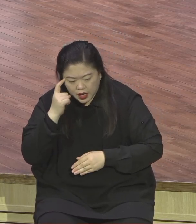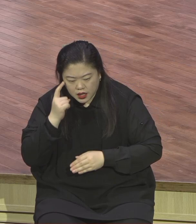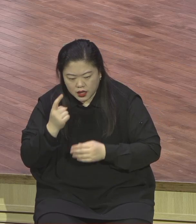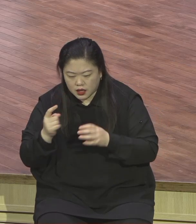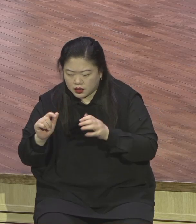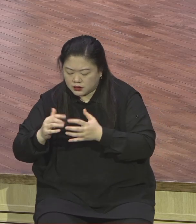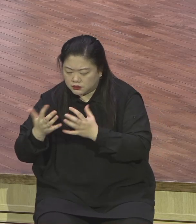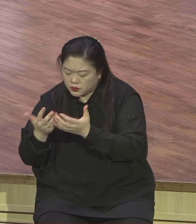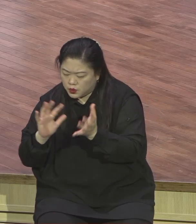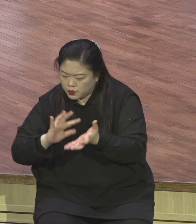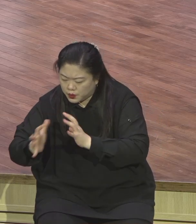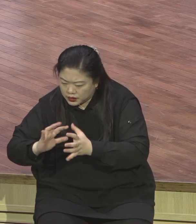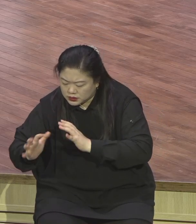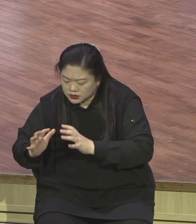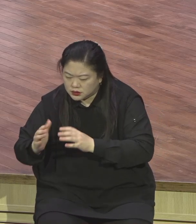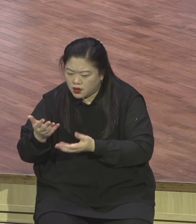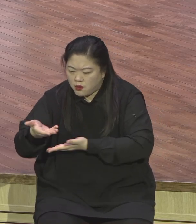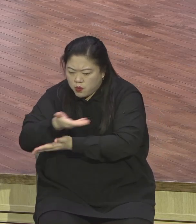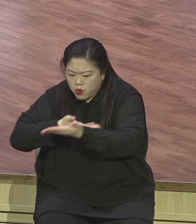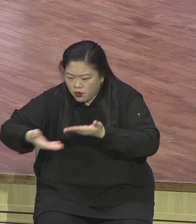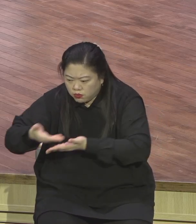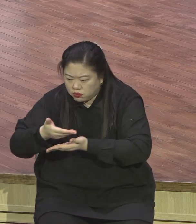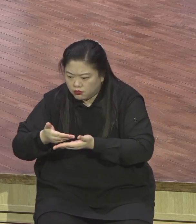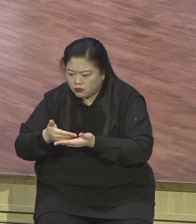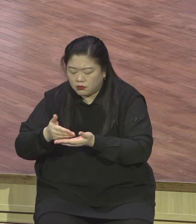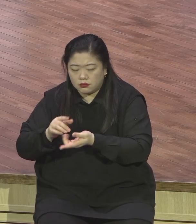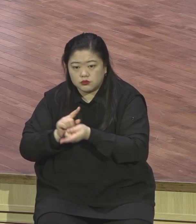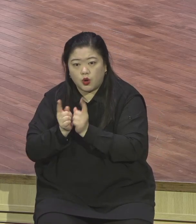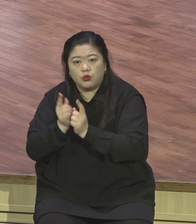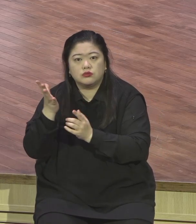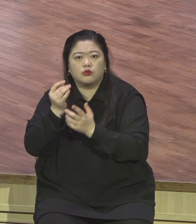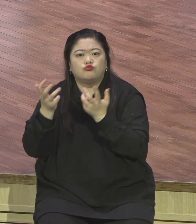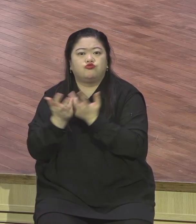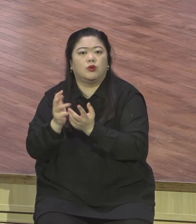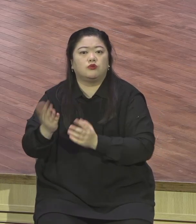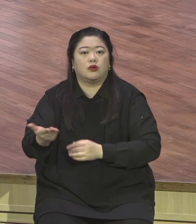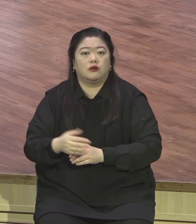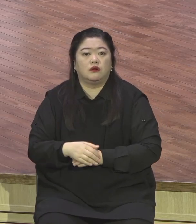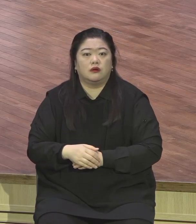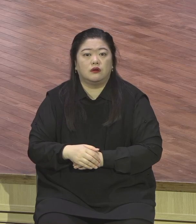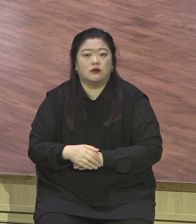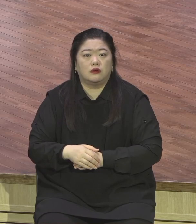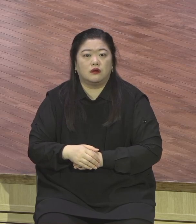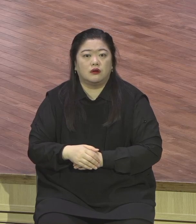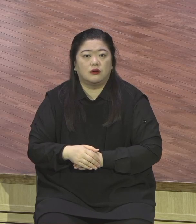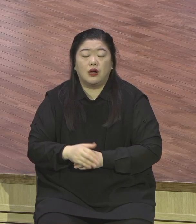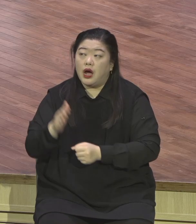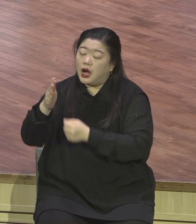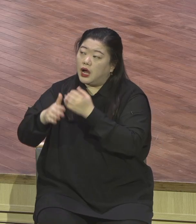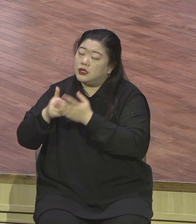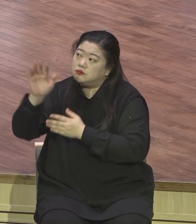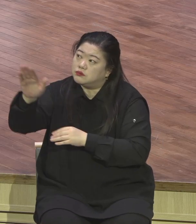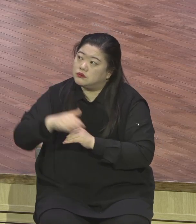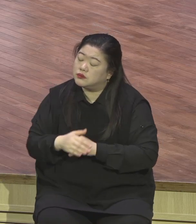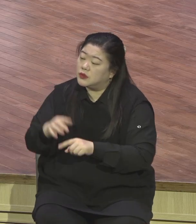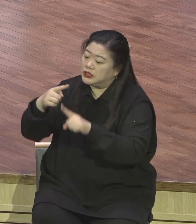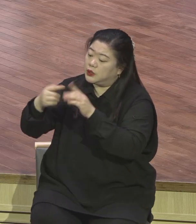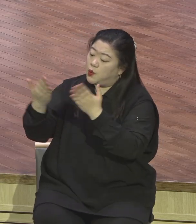하나님 앞에 기도가 달라져 하나님 앞에 기도하게 됩니다. 하나님 이 직봇 하나님께 충성해서 정말로 이 직봇의 열매